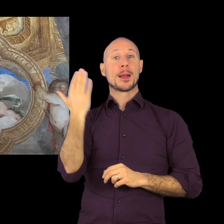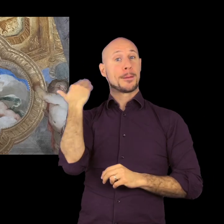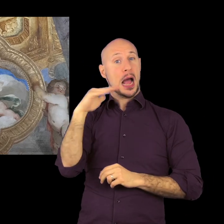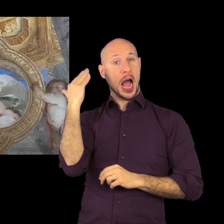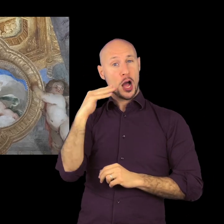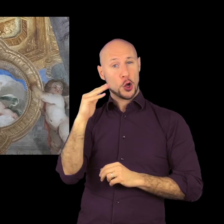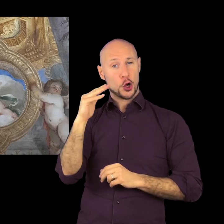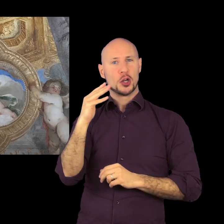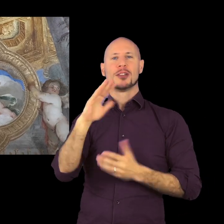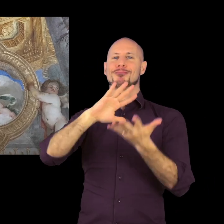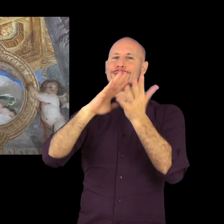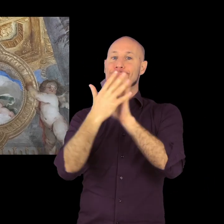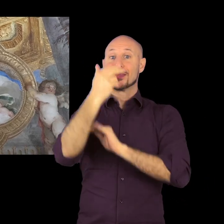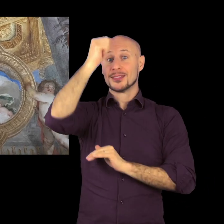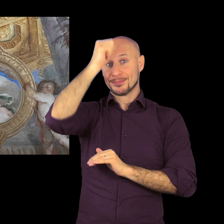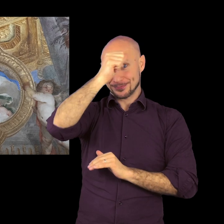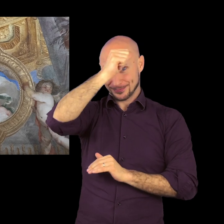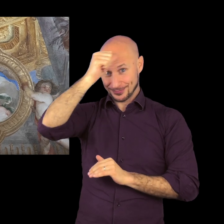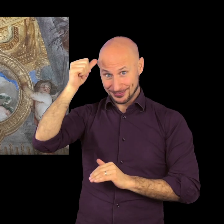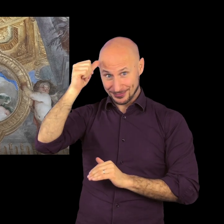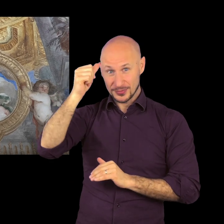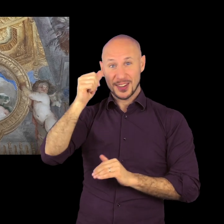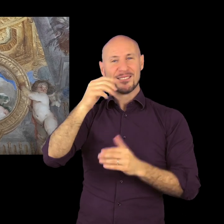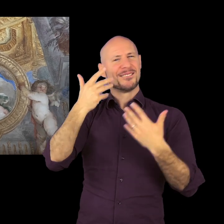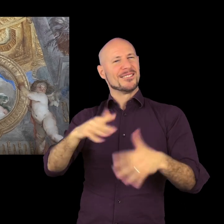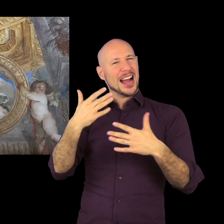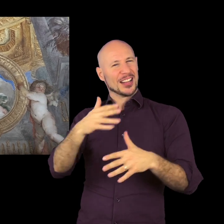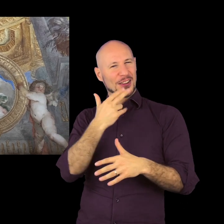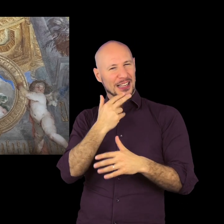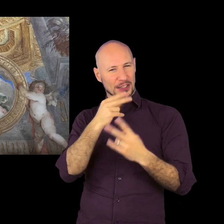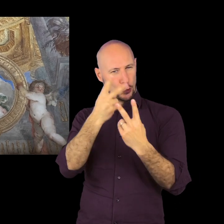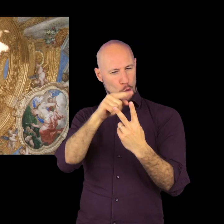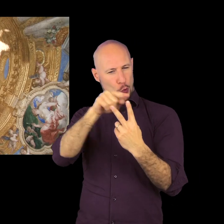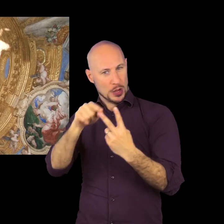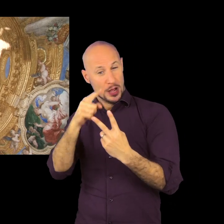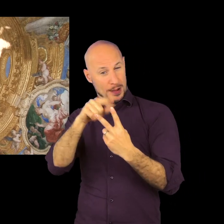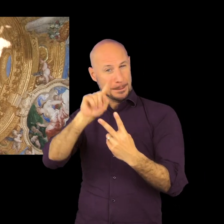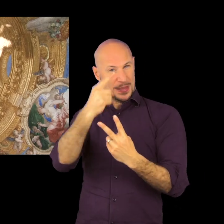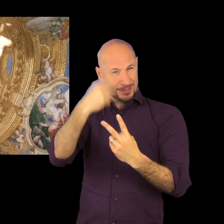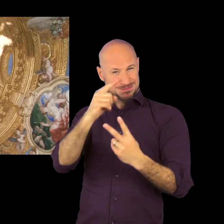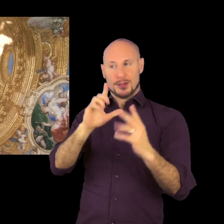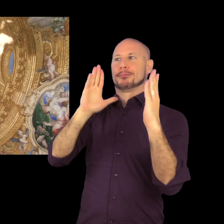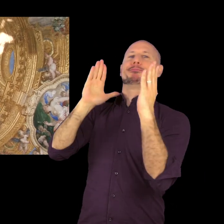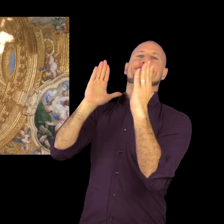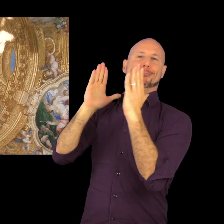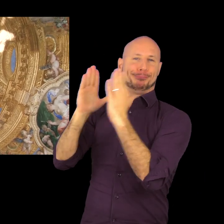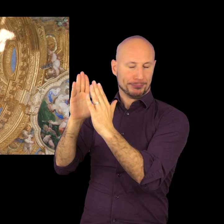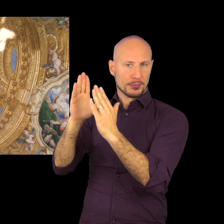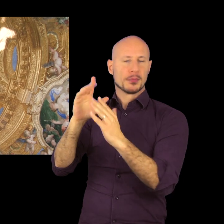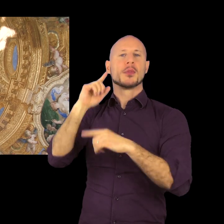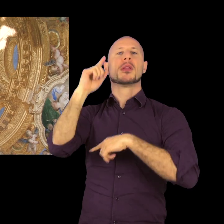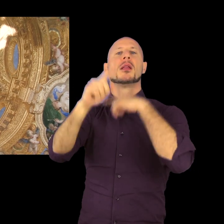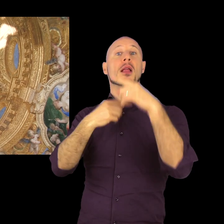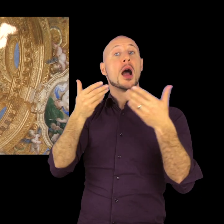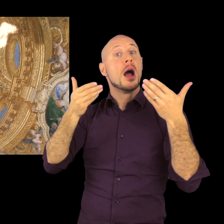dalla presenza in loco di alcuni dipinti della collezione di Francesco Maria, tra cui la celebre prima